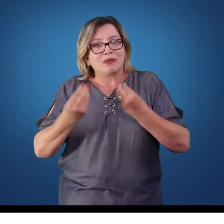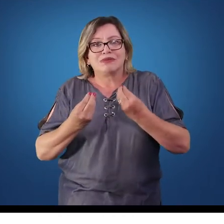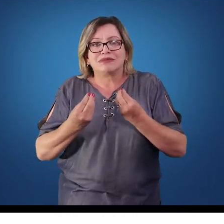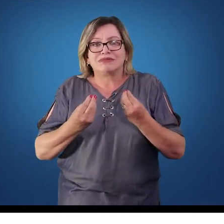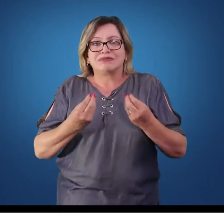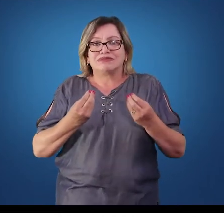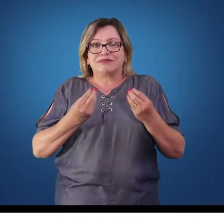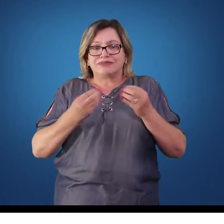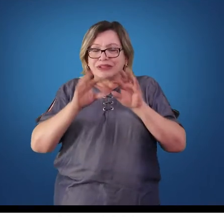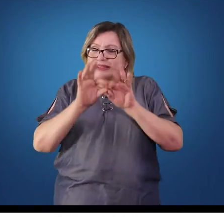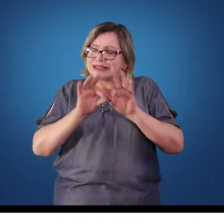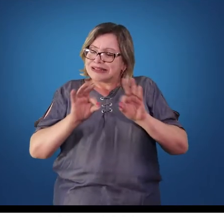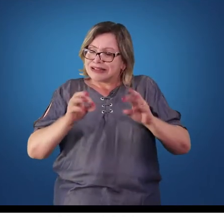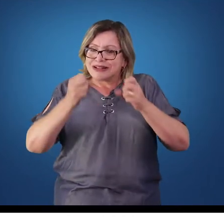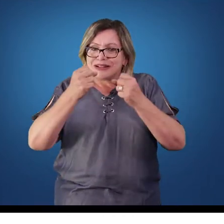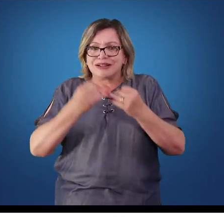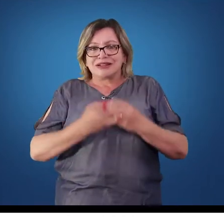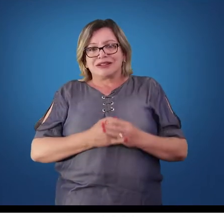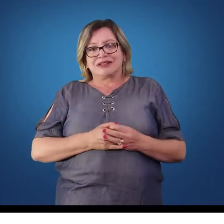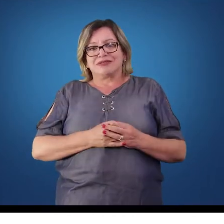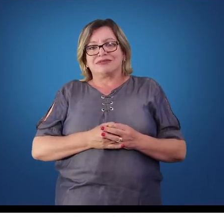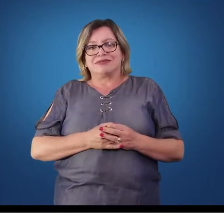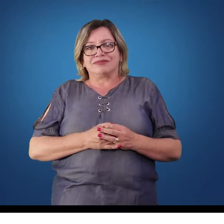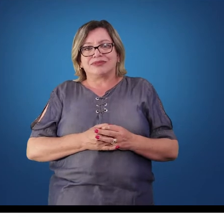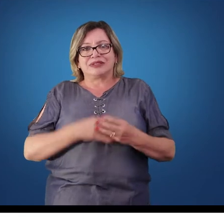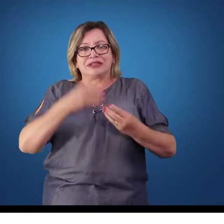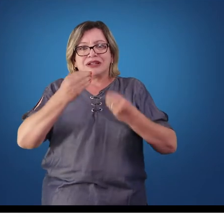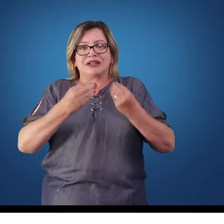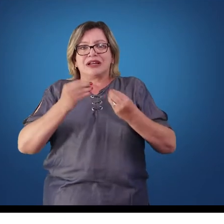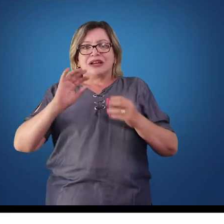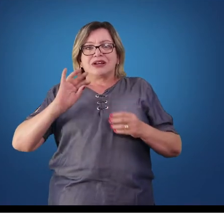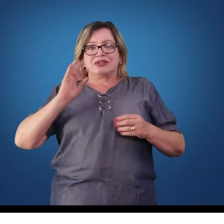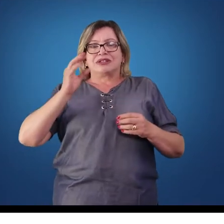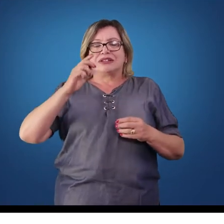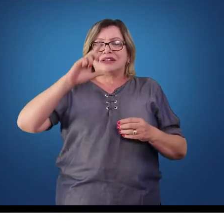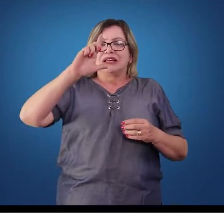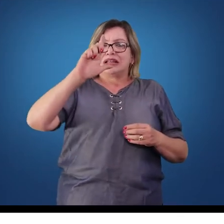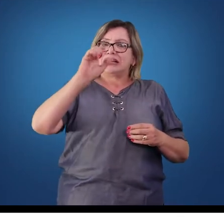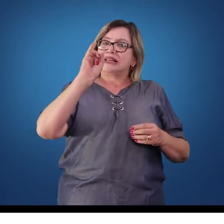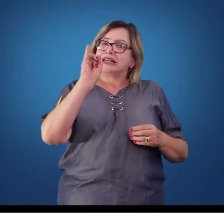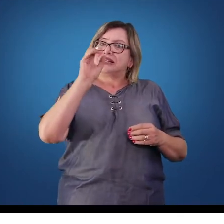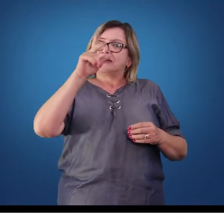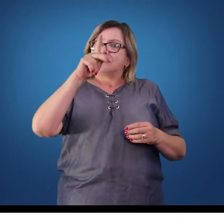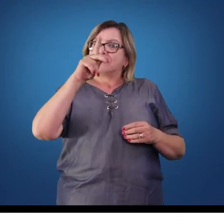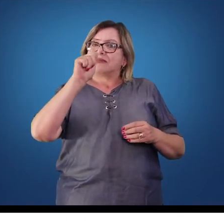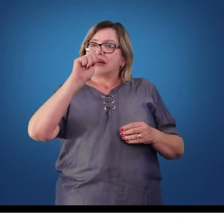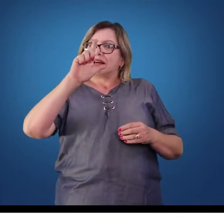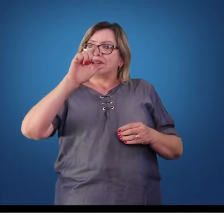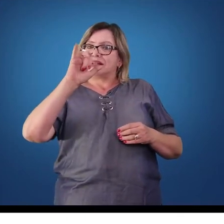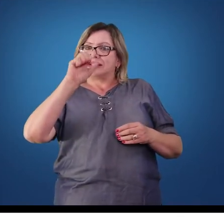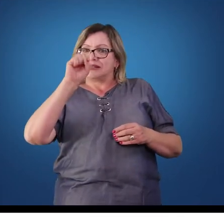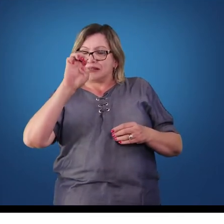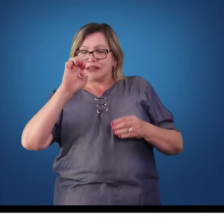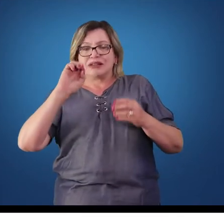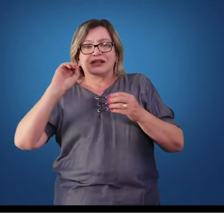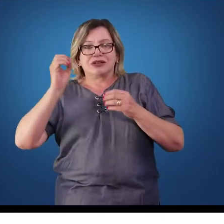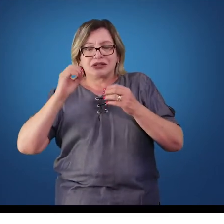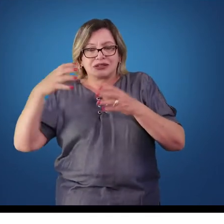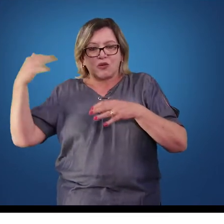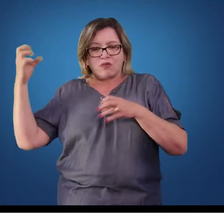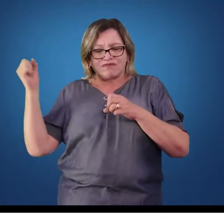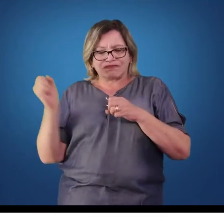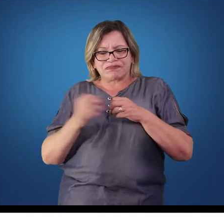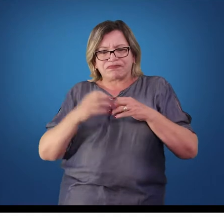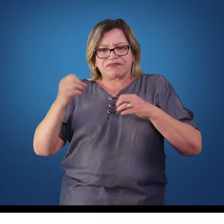simplificada. A lipálise pancreática e os sais biliares são responsáveis então por degradar essa